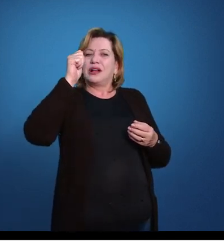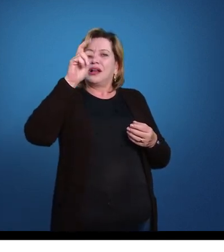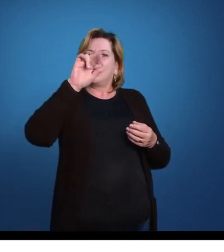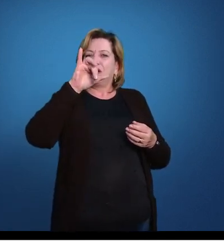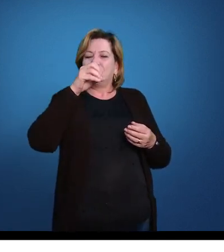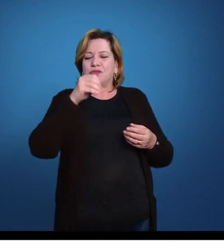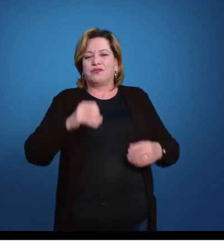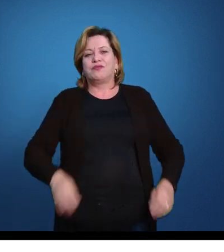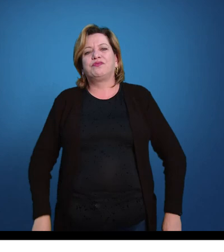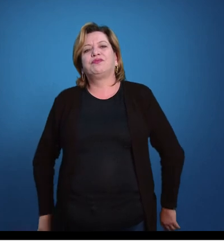O que é isso?